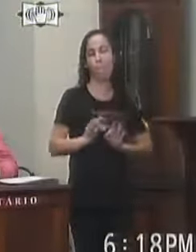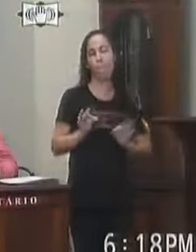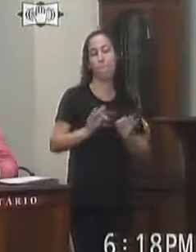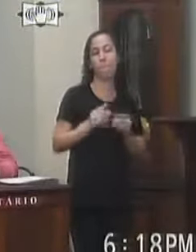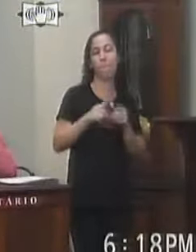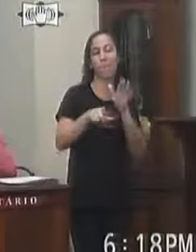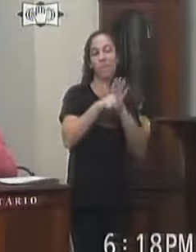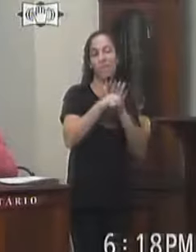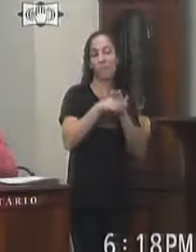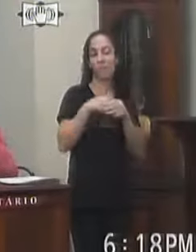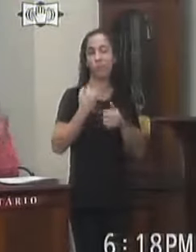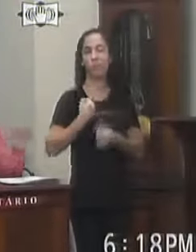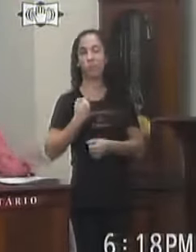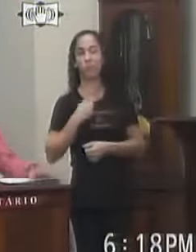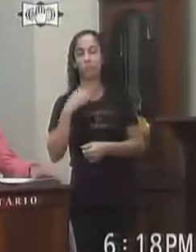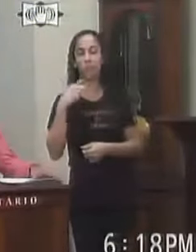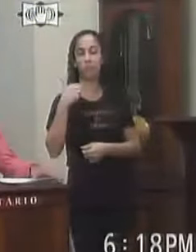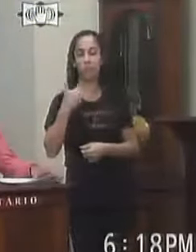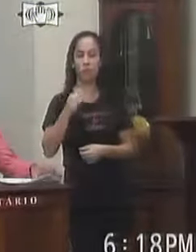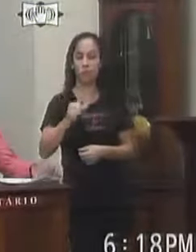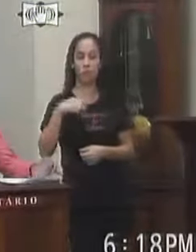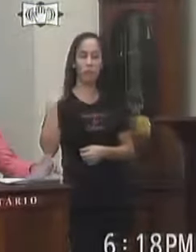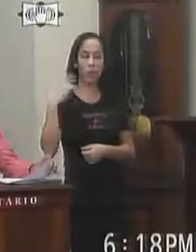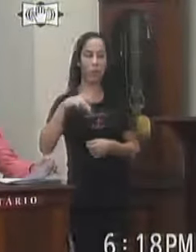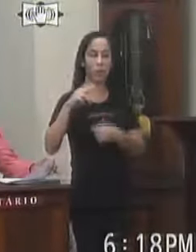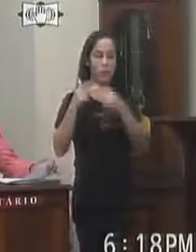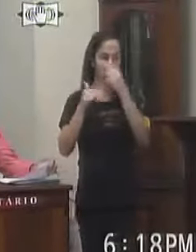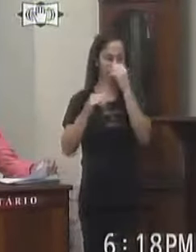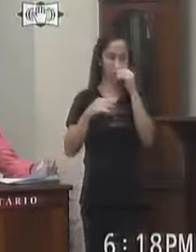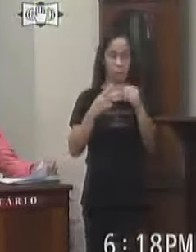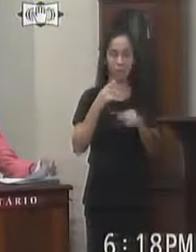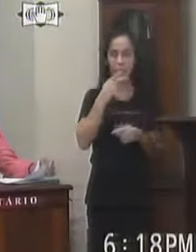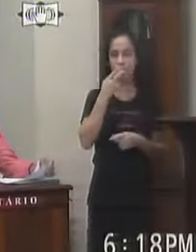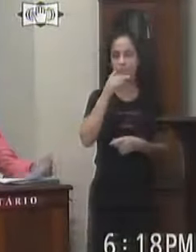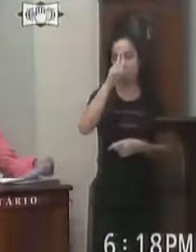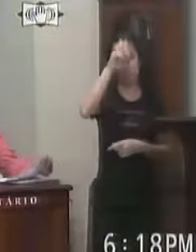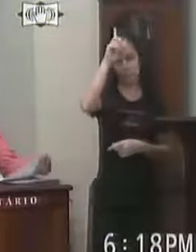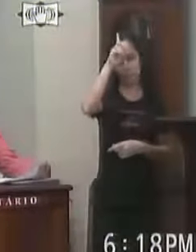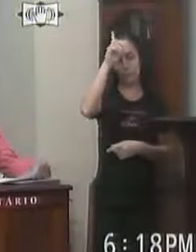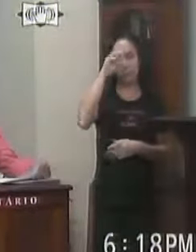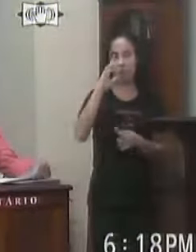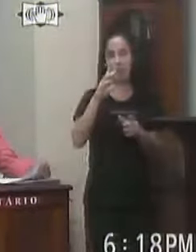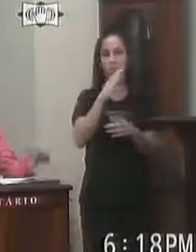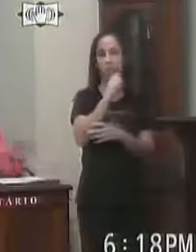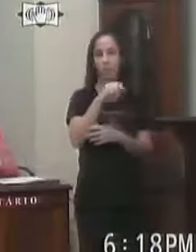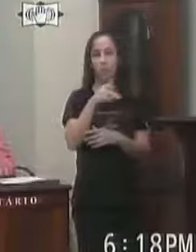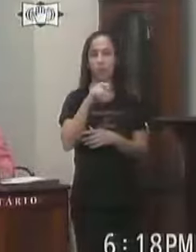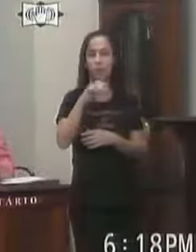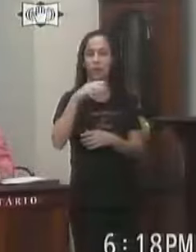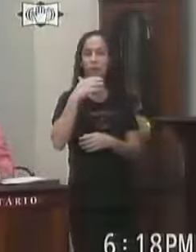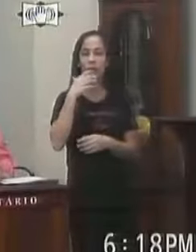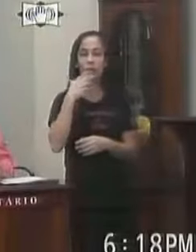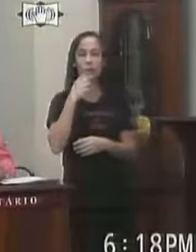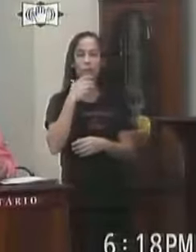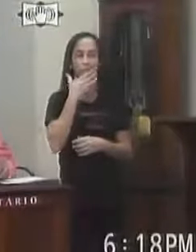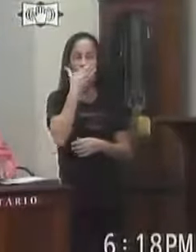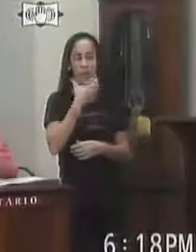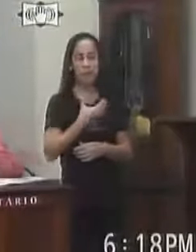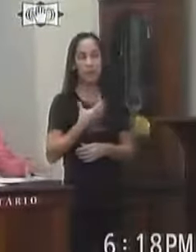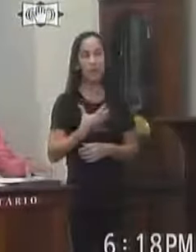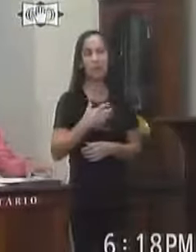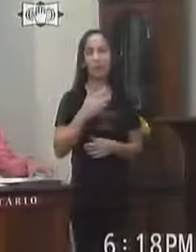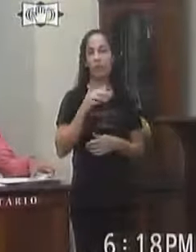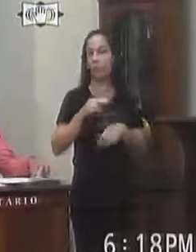ordinária 19 da vereadora Michele Cabral Sobre a criação da campanha Dezembro Verde contra o abandono de animais No município de